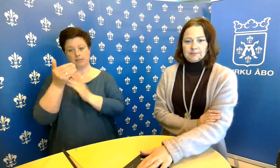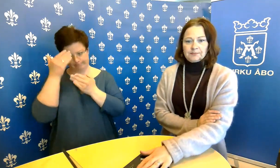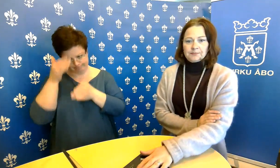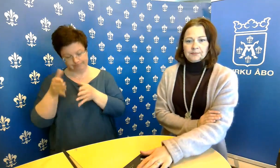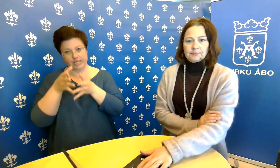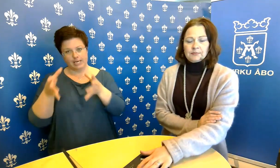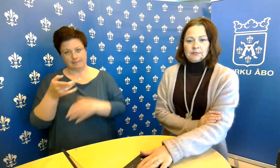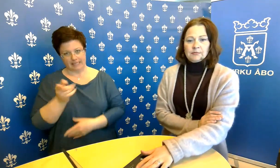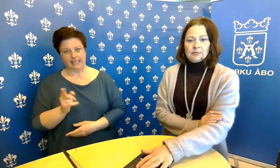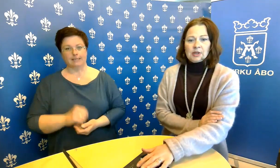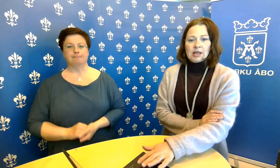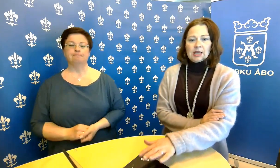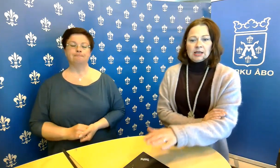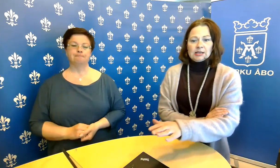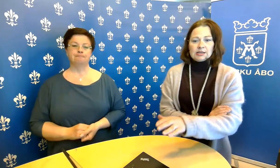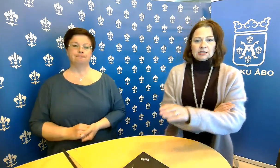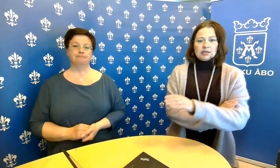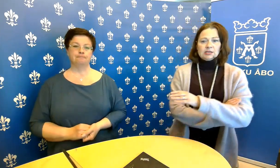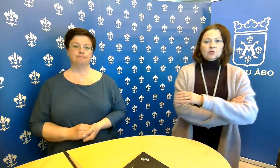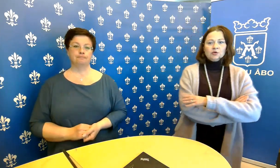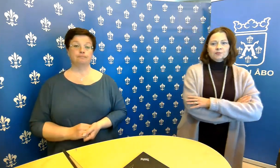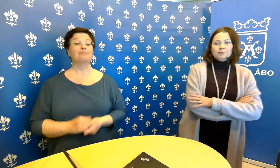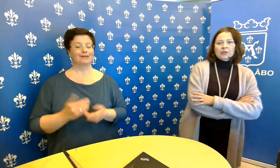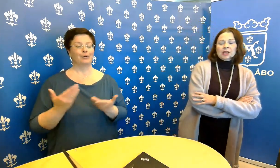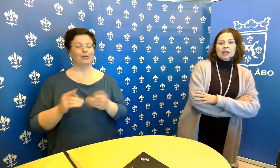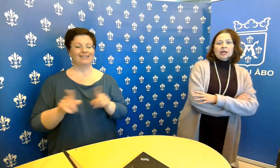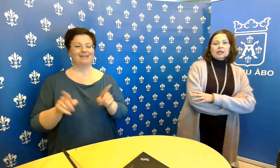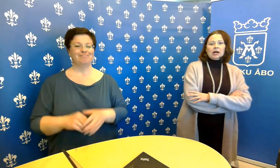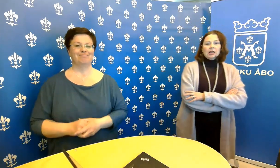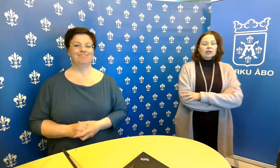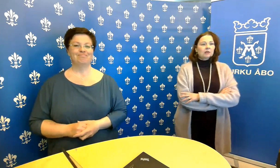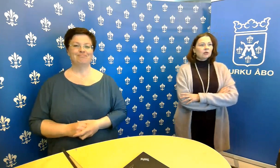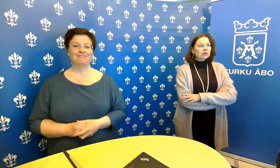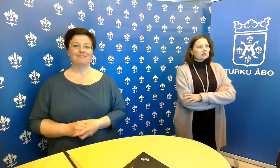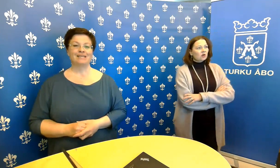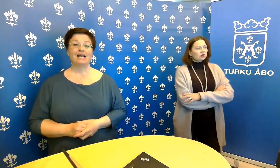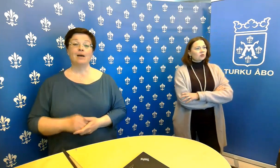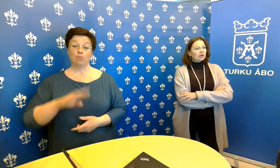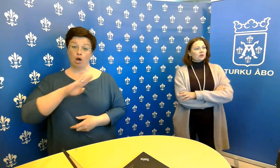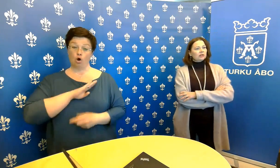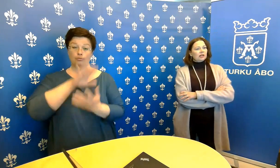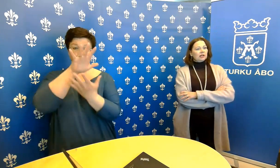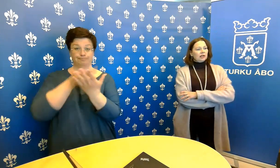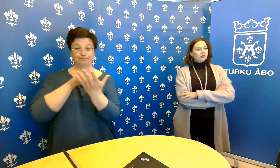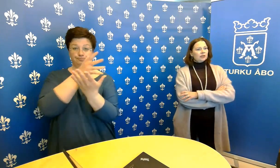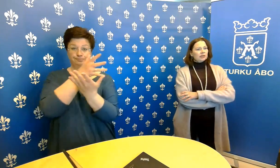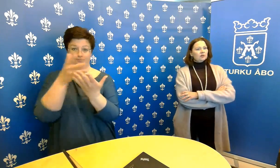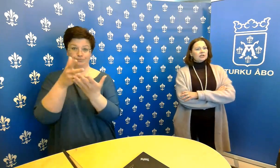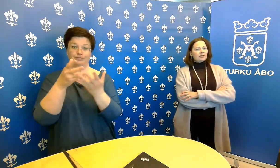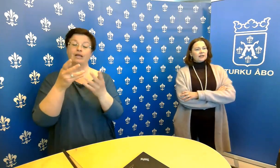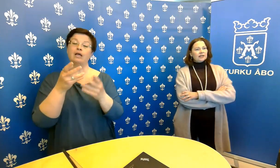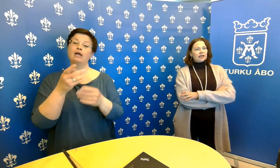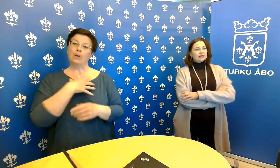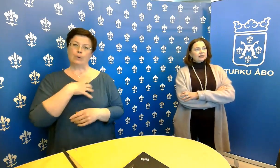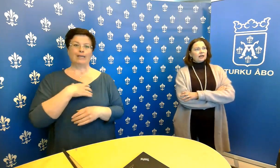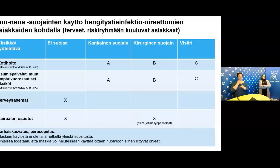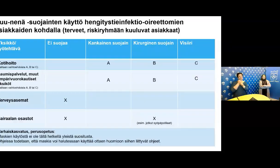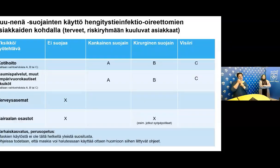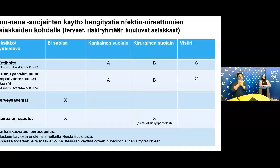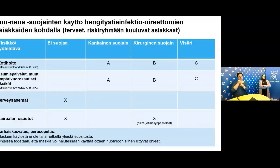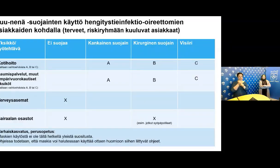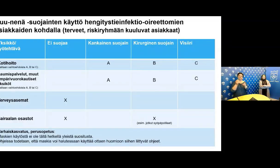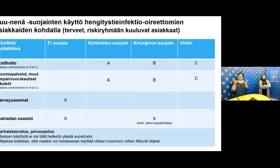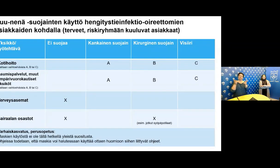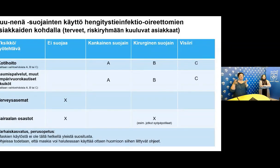päästä. Itse asiassa nyt. Ja minulla on tässä koottuna tällainen yritetty selventää tätä